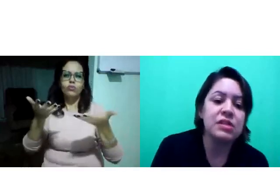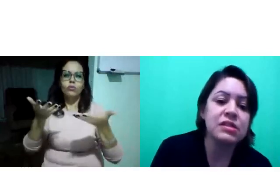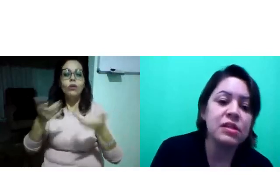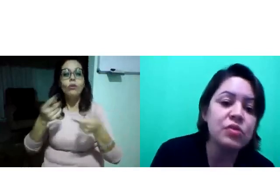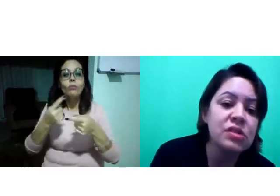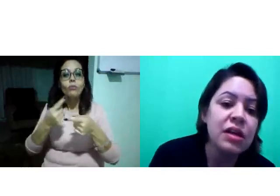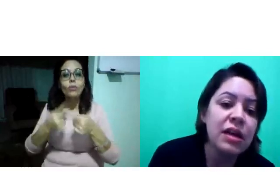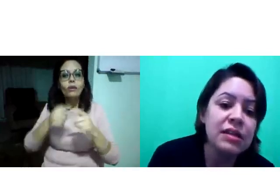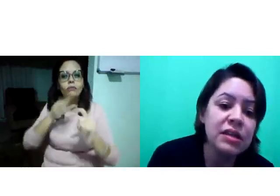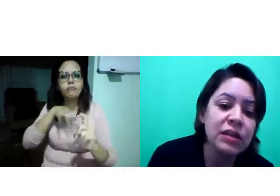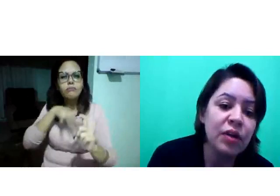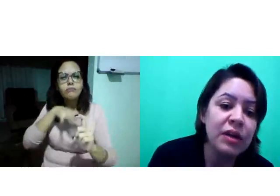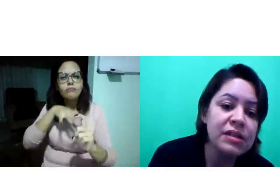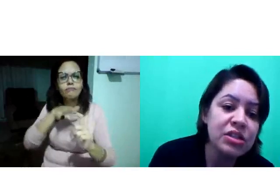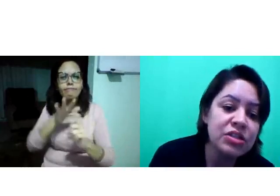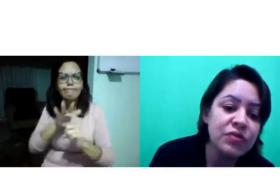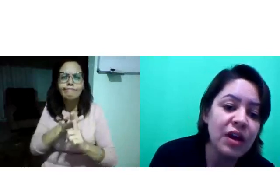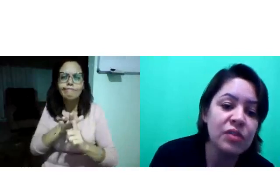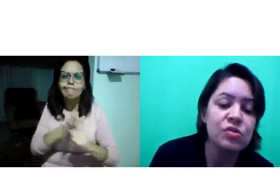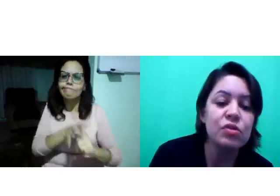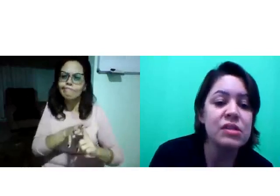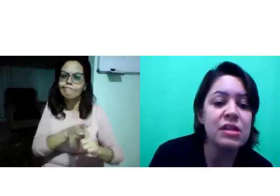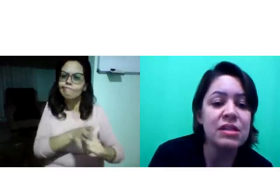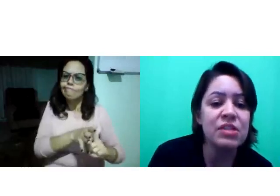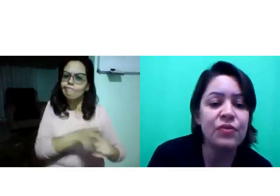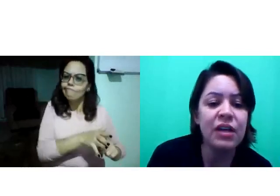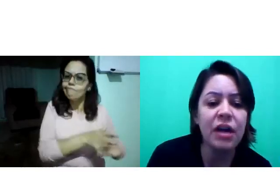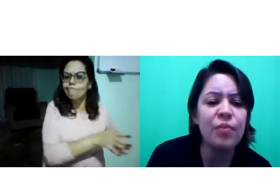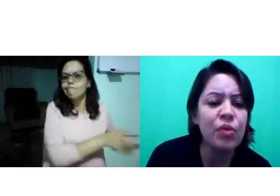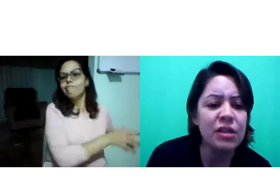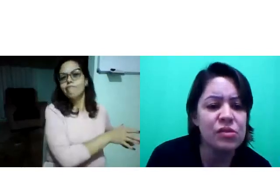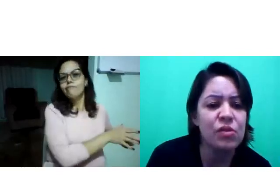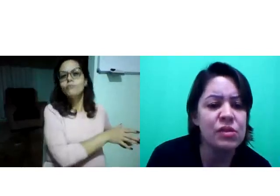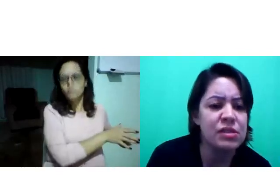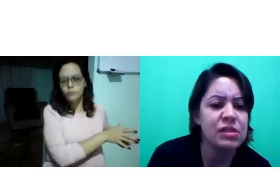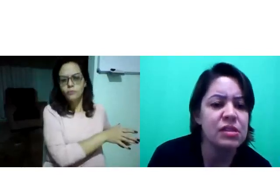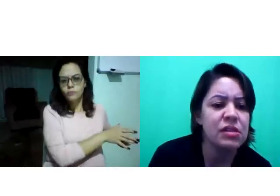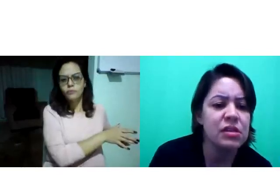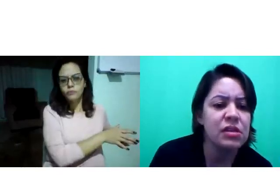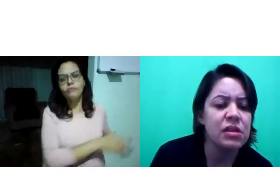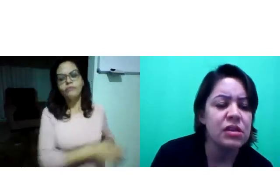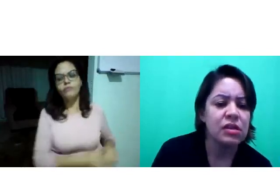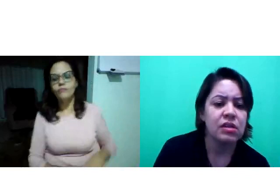Nós precisamos, de certa forma, incentivar os surdos e desmistificar muitas coisas.